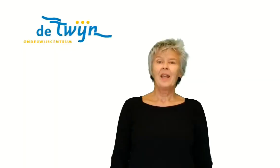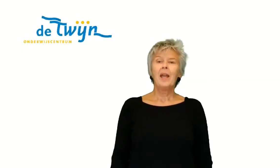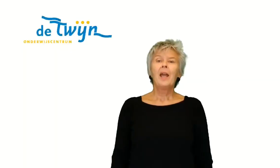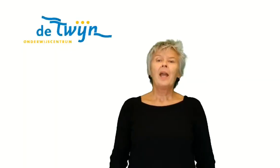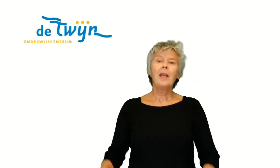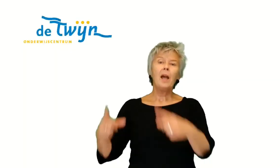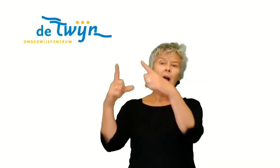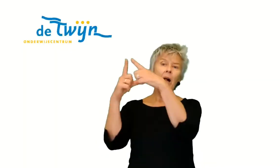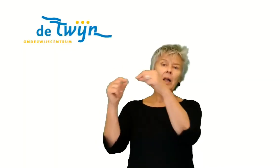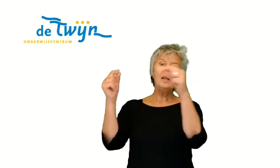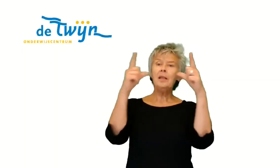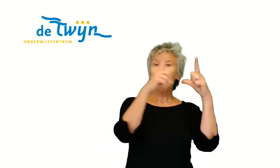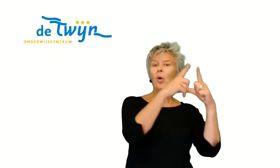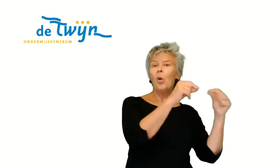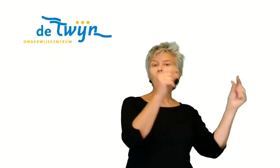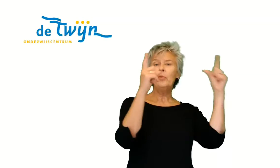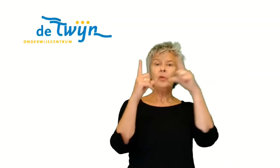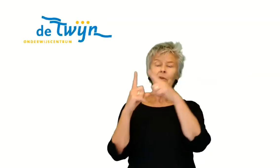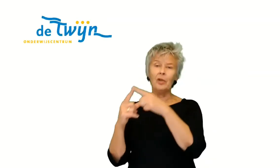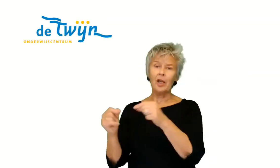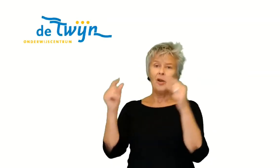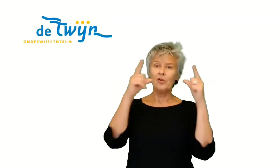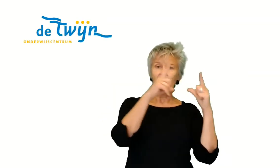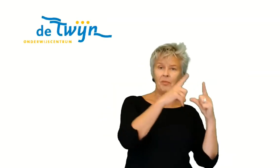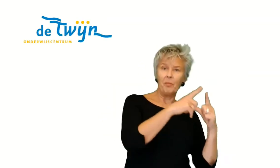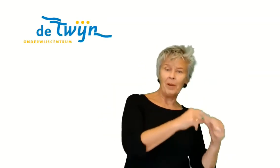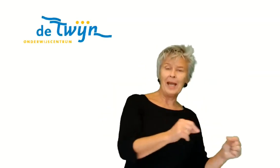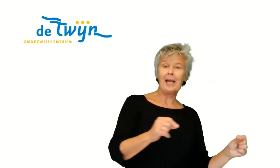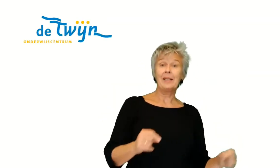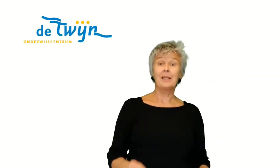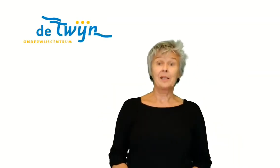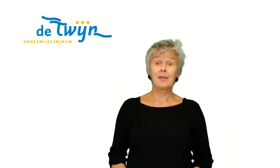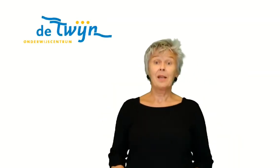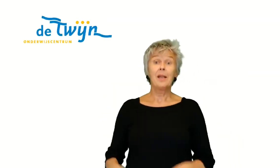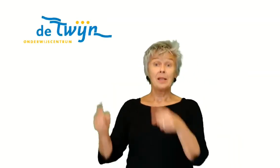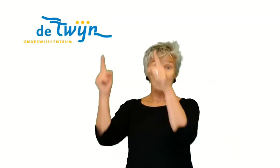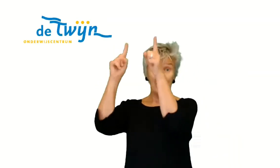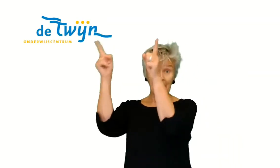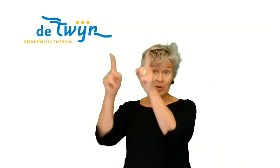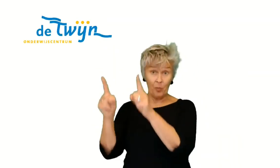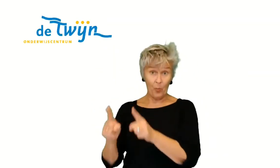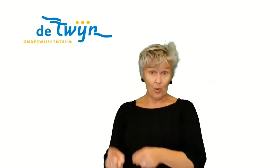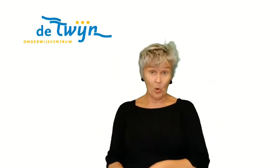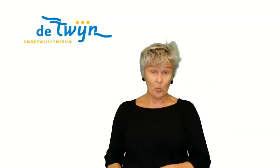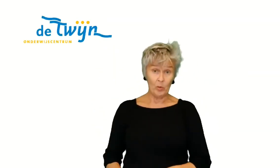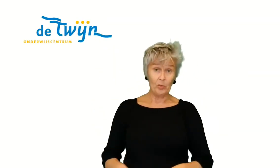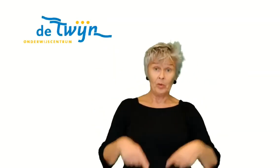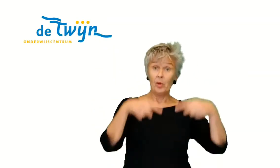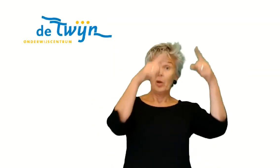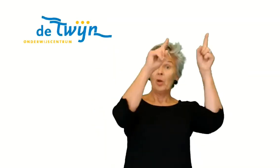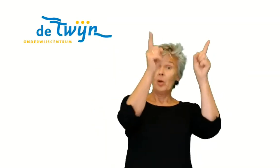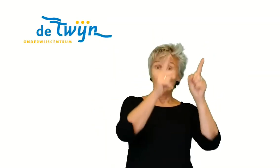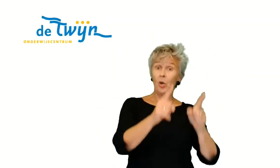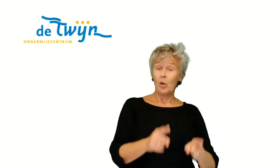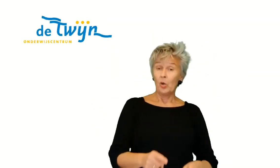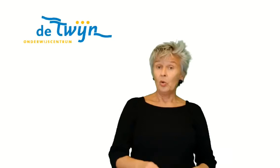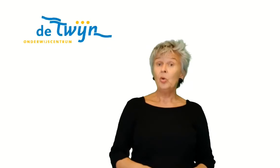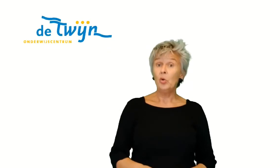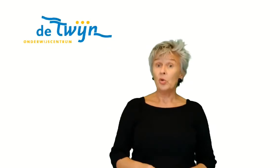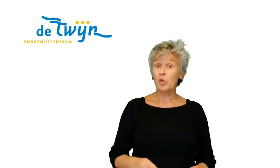En al die honderdduizend blaadjes zijn de bomen nu dus